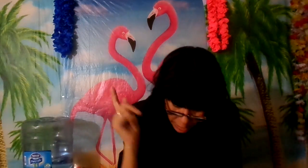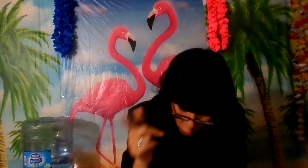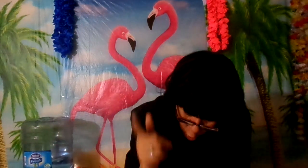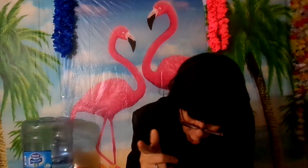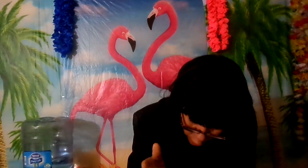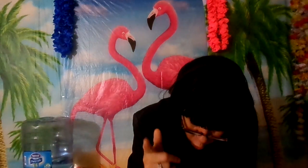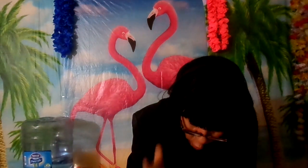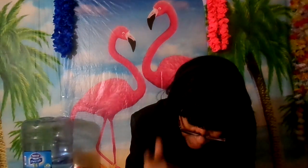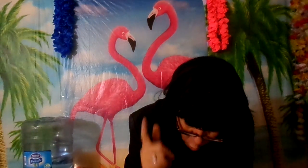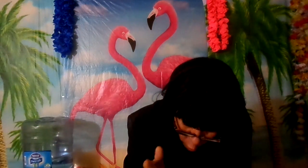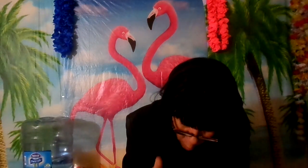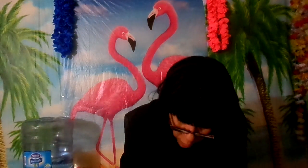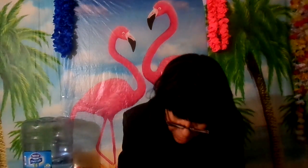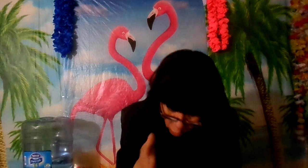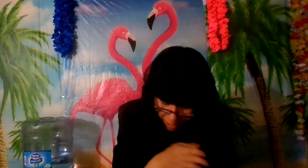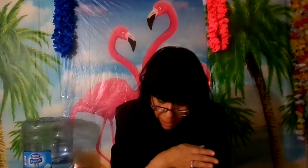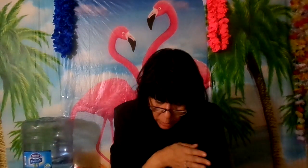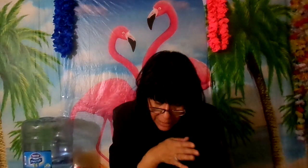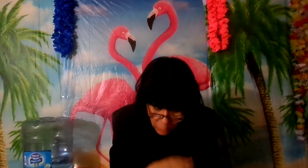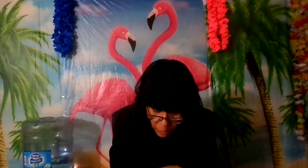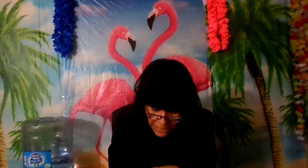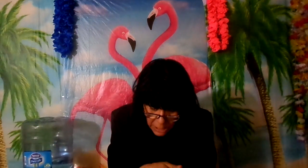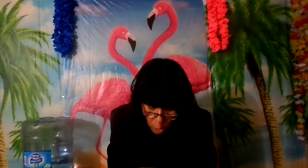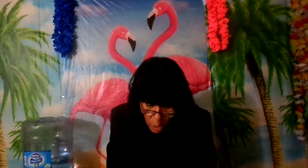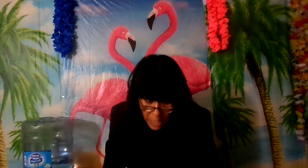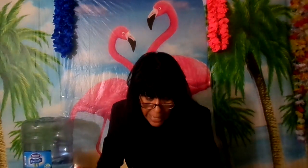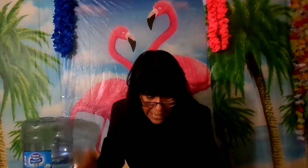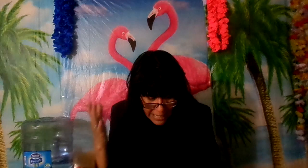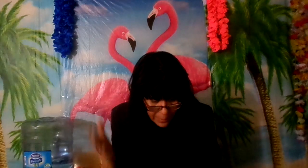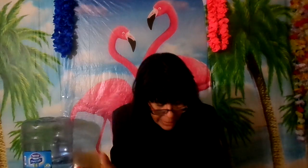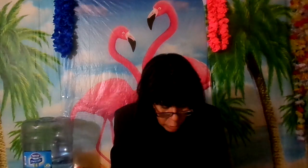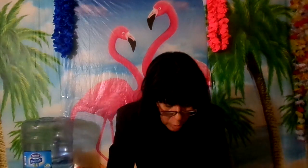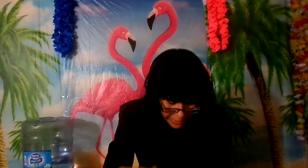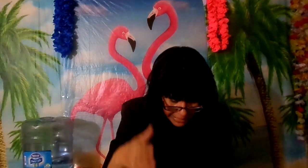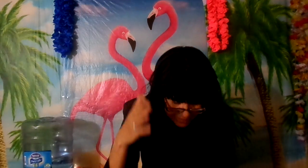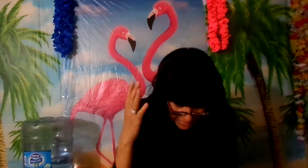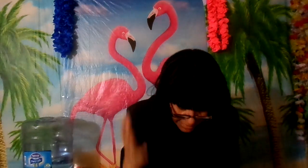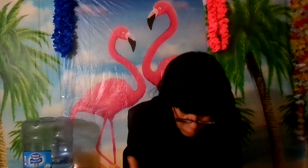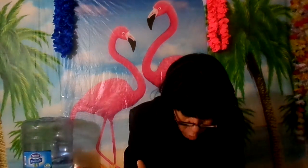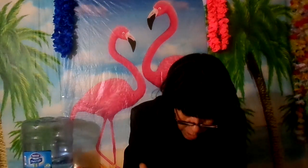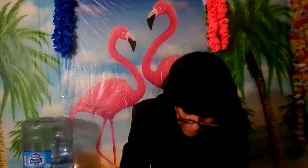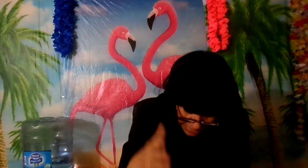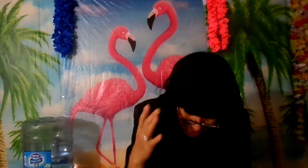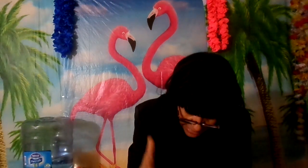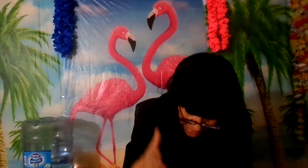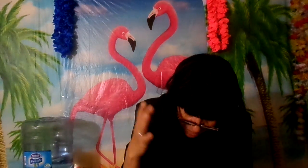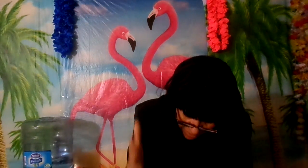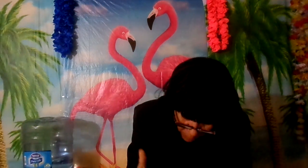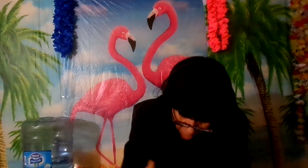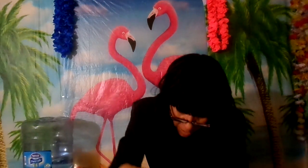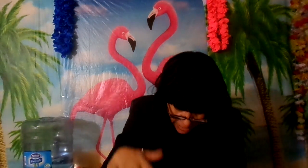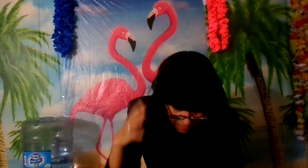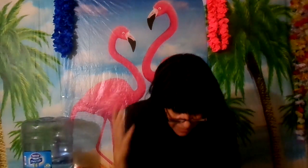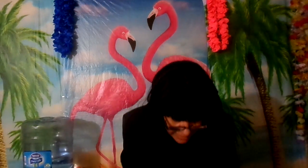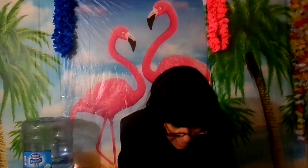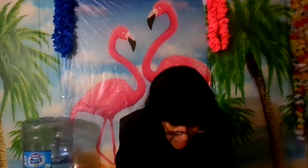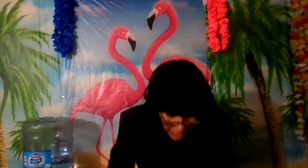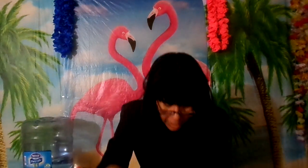es un humo no es un humo natural sino elemento entraño que sale del abismo infernal que